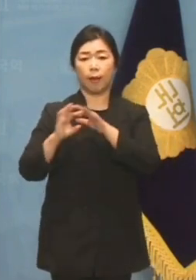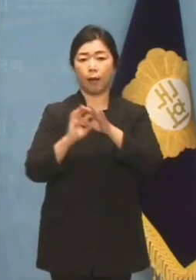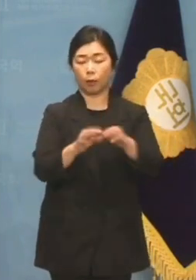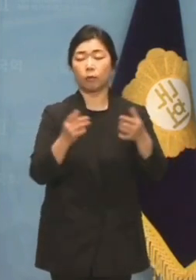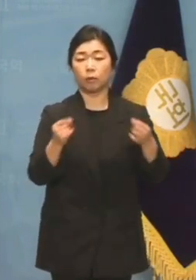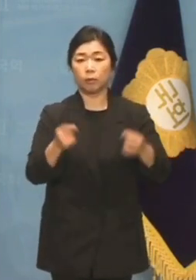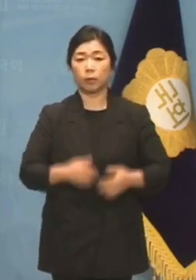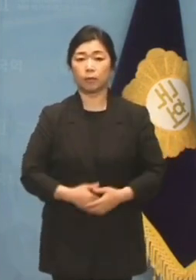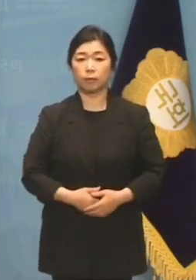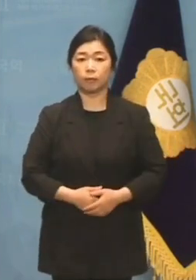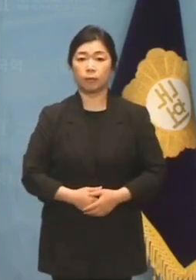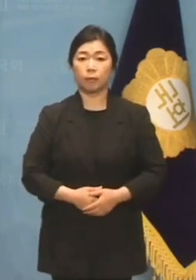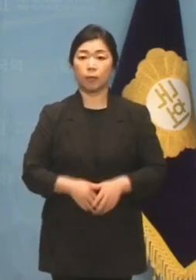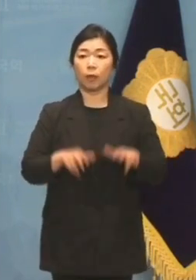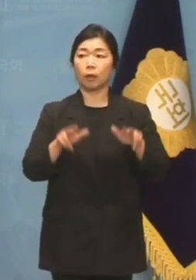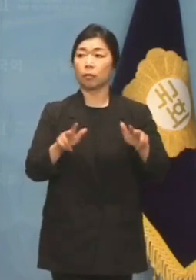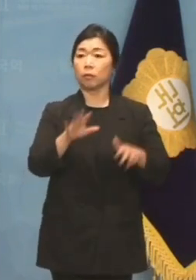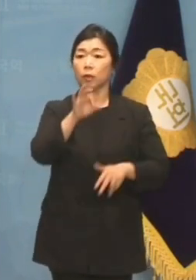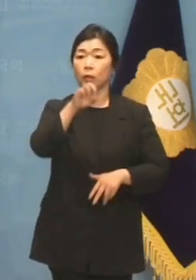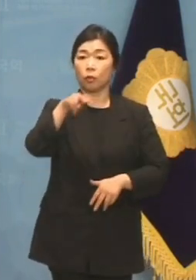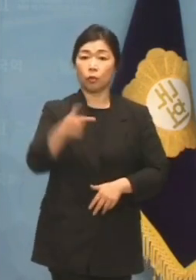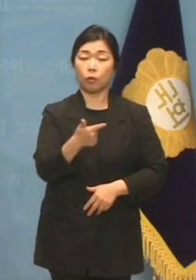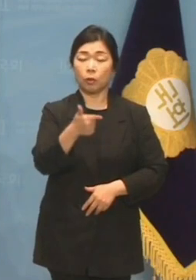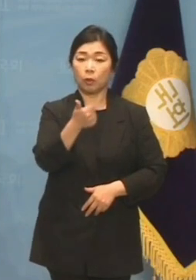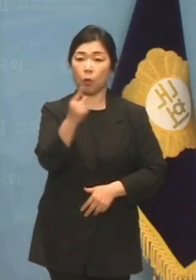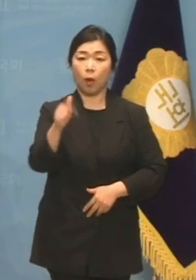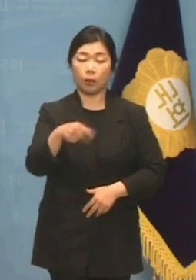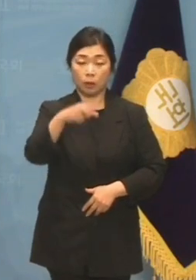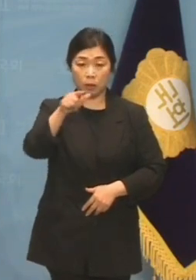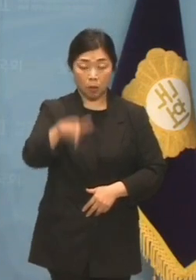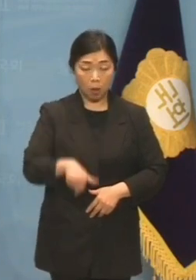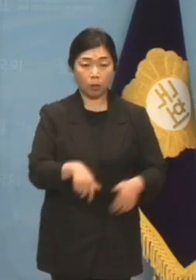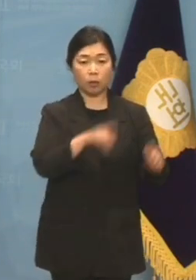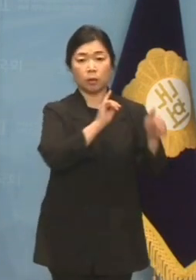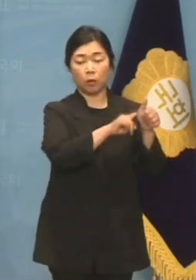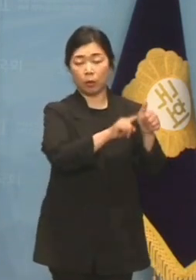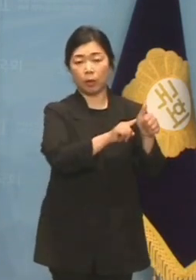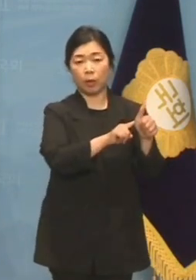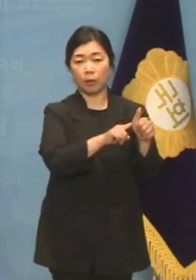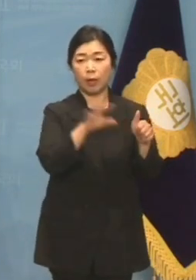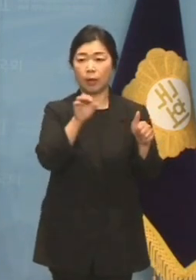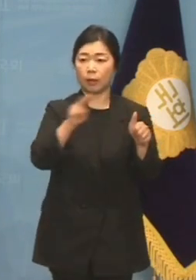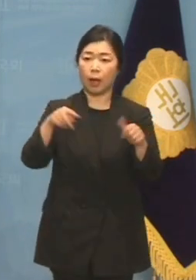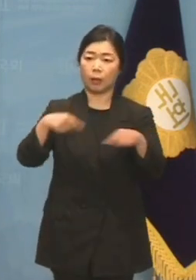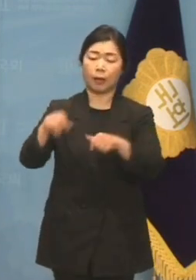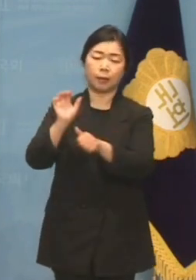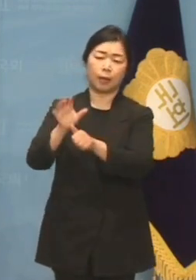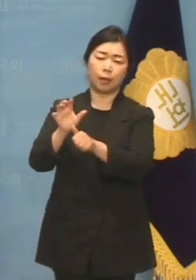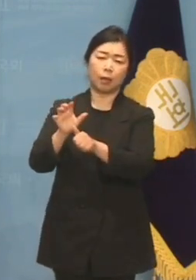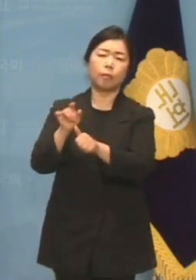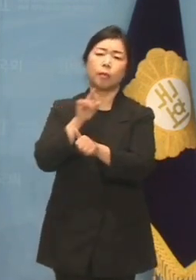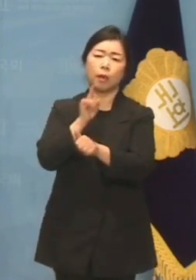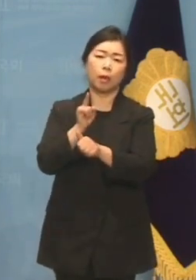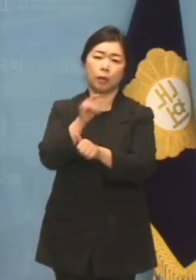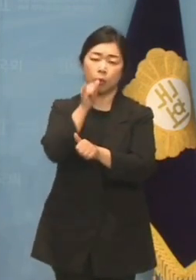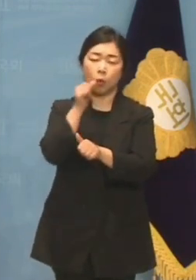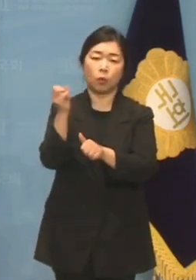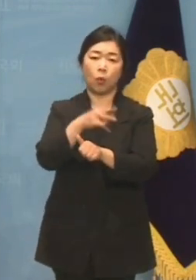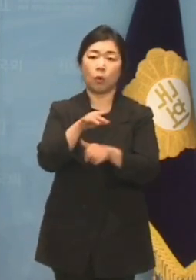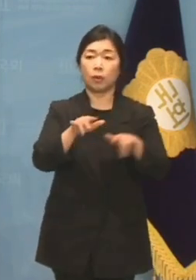이성만 의원은 검찰 수사는 야당 탄압이라는 말을 입에 달고 살고 있고 프랑스에서 버티고 있는